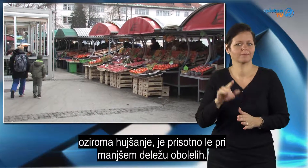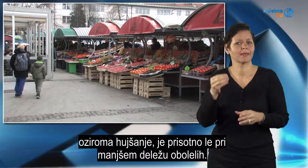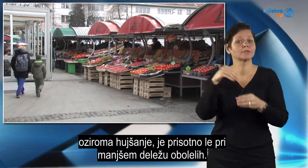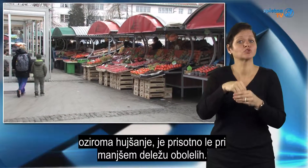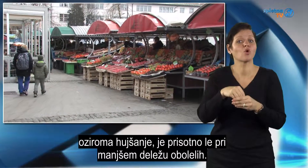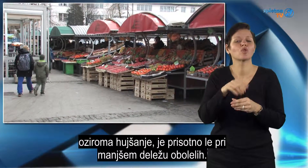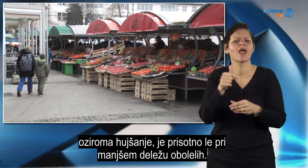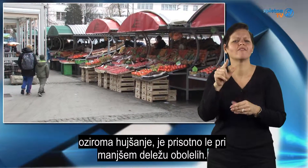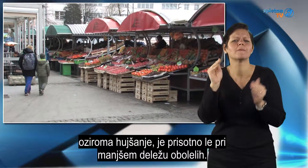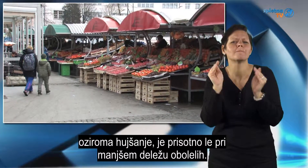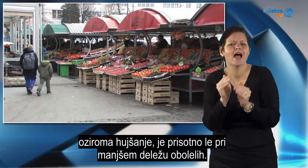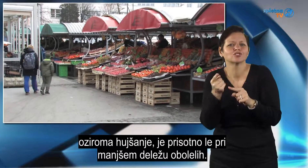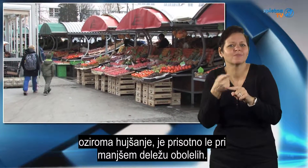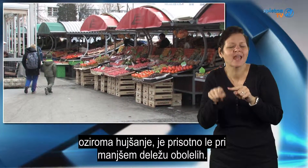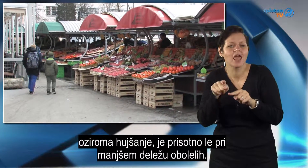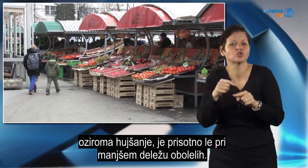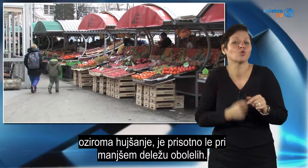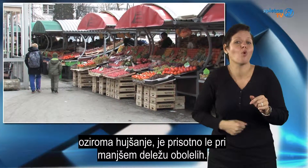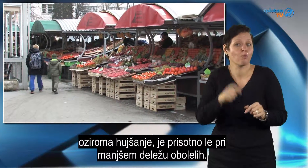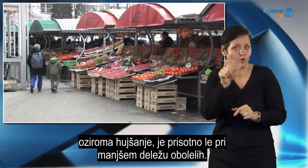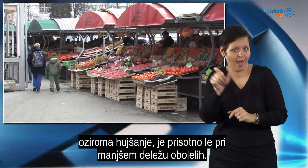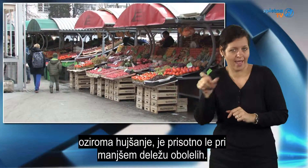prisotno le pri manjšem deležu o bolelih.